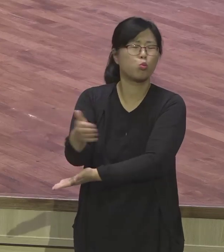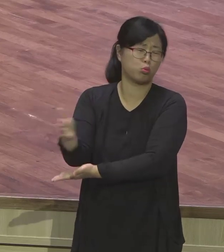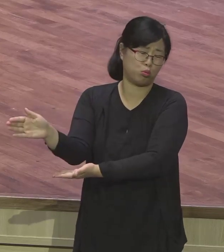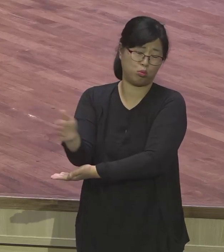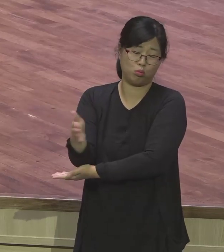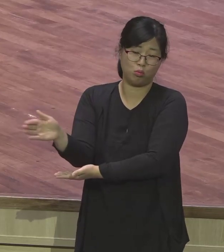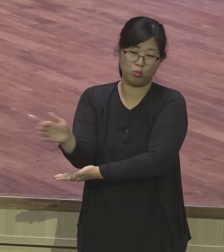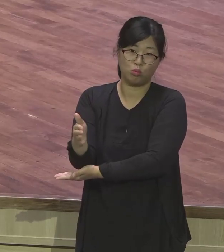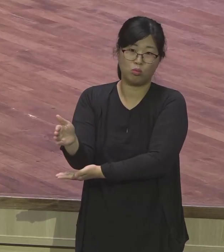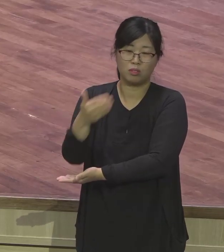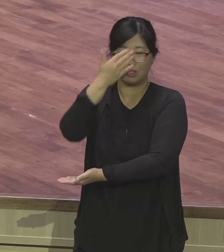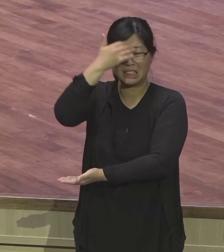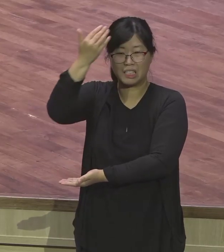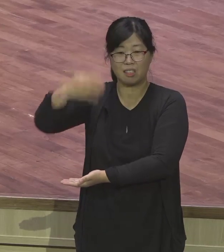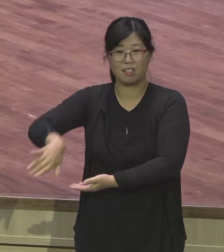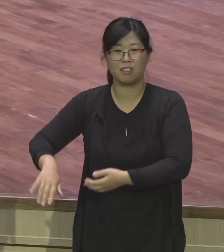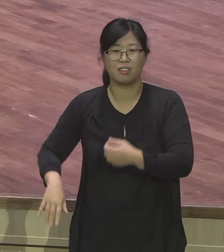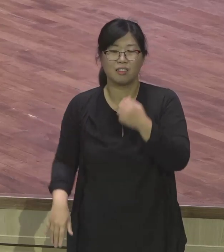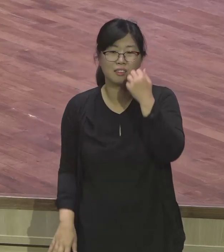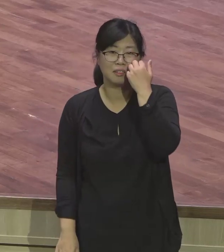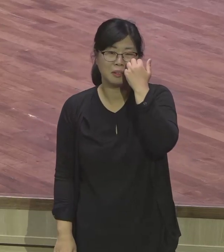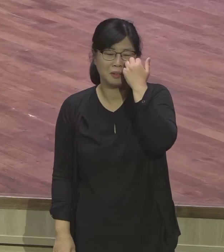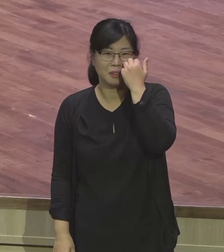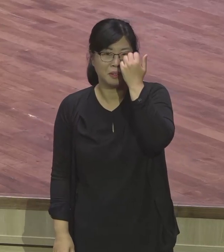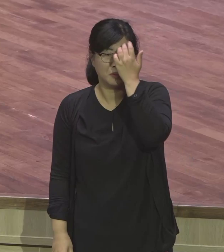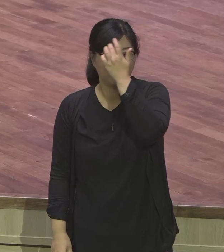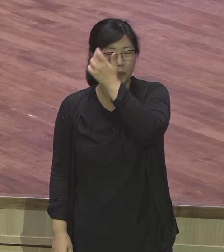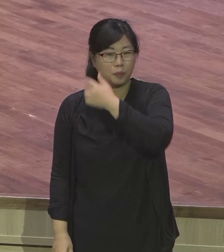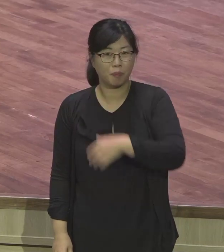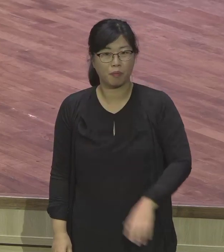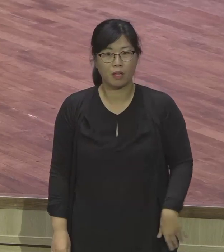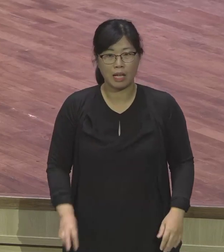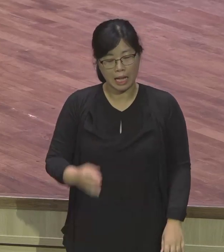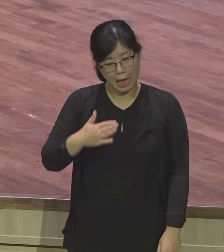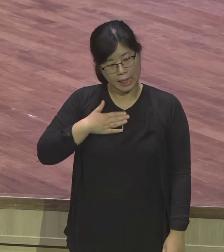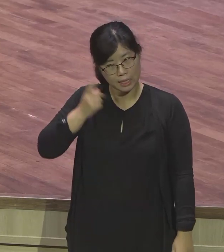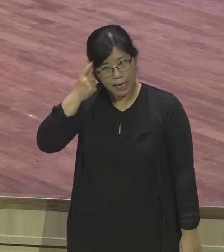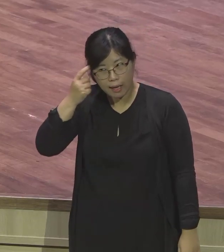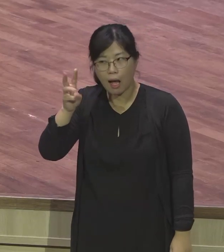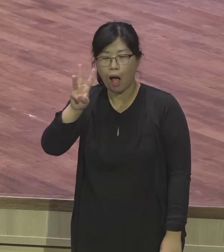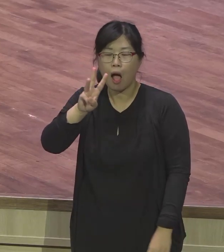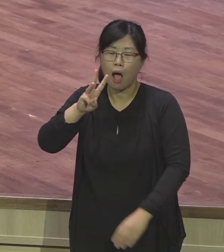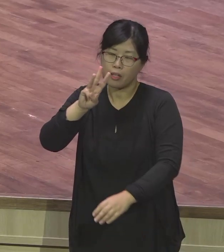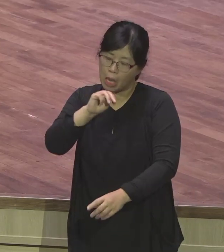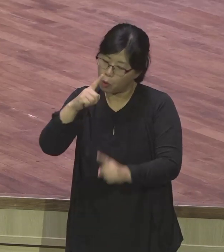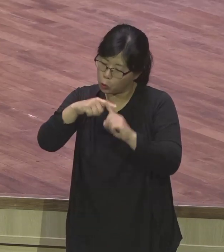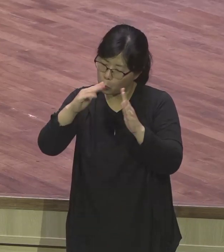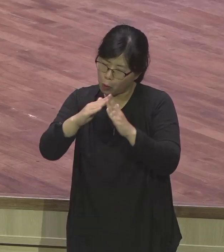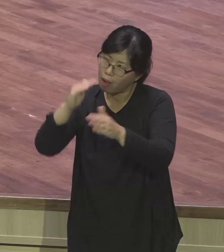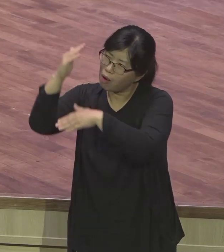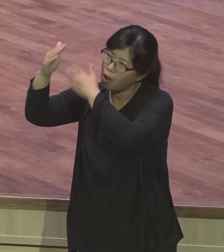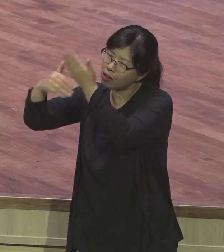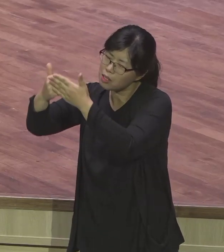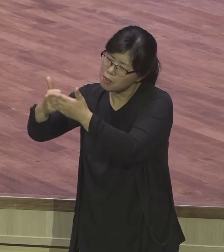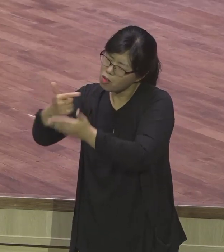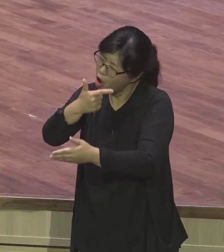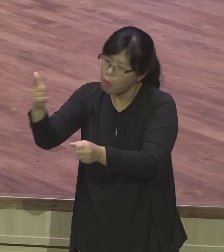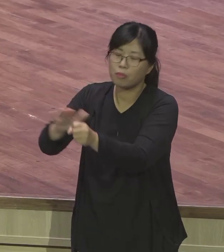또 그렇지 않단 말이에요. 하나님이 참 이 연결을 사랑하시는 줄을 믿습니다. 그렇다고 부자 오지 마라 그 말은 아니에요.